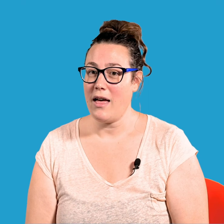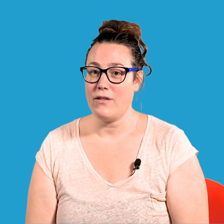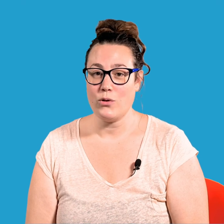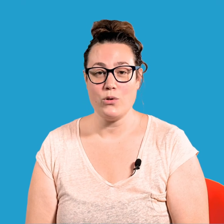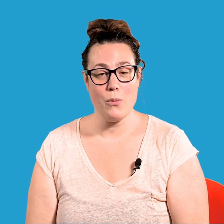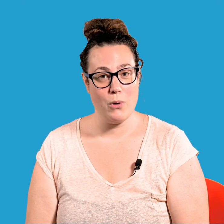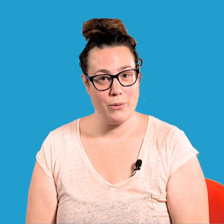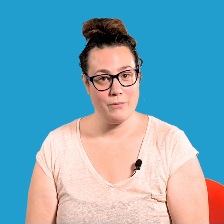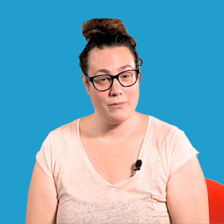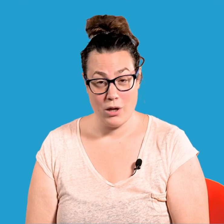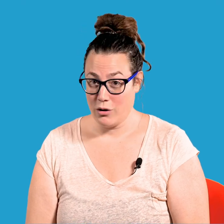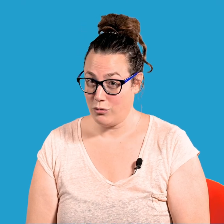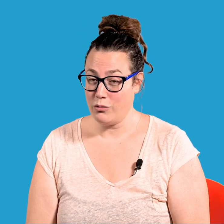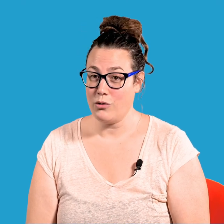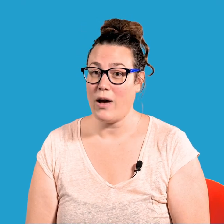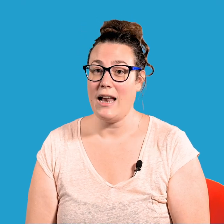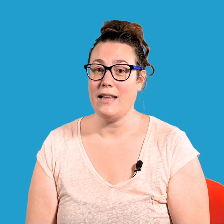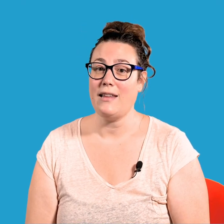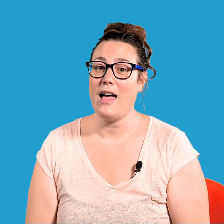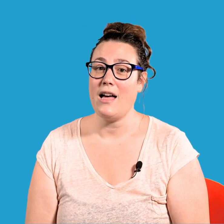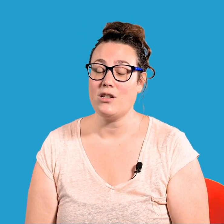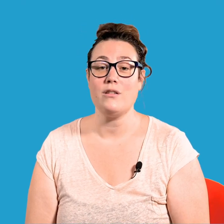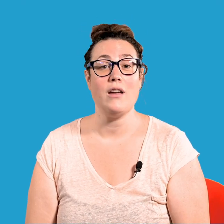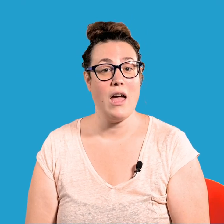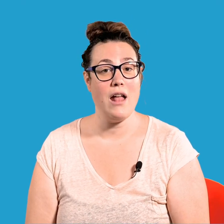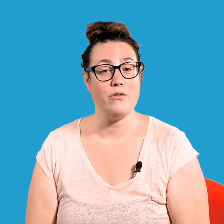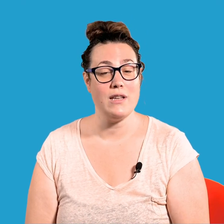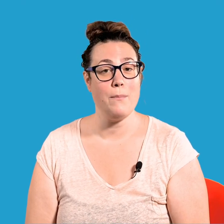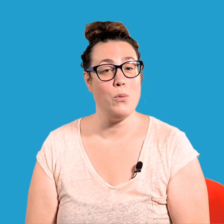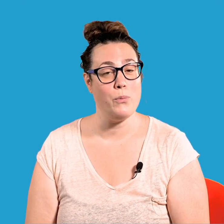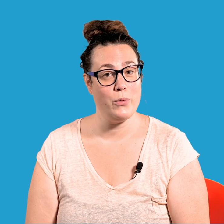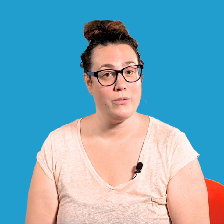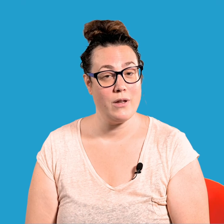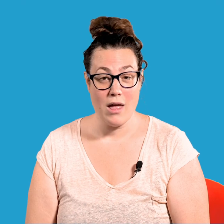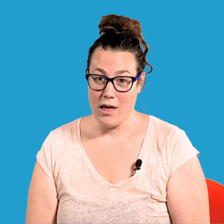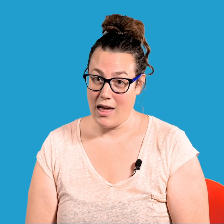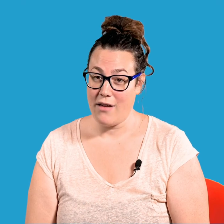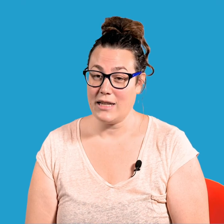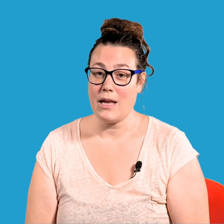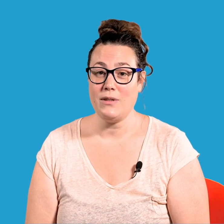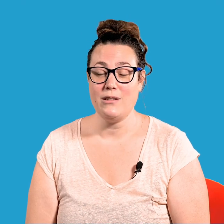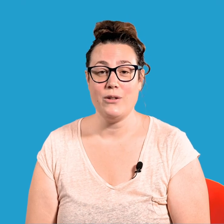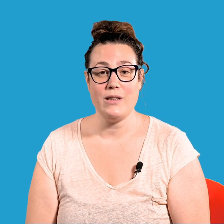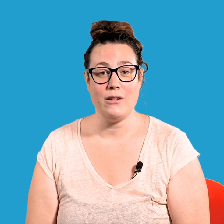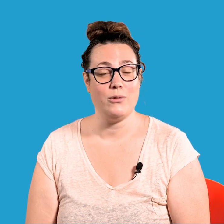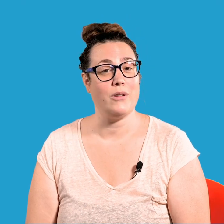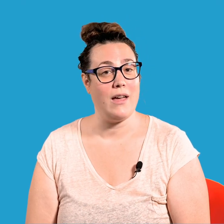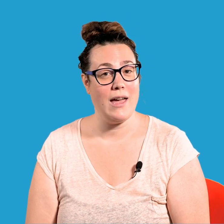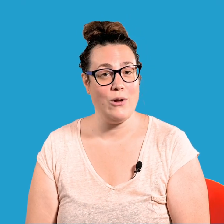vache aux yeux bleus. Toujours à la tâche, elle faisait meu-meu. Avec sa petite queue nature, elle